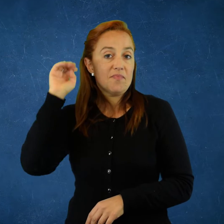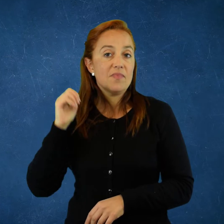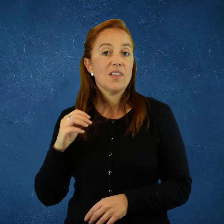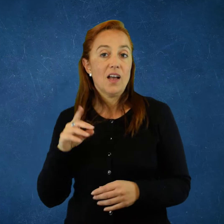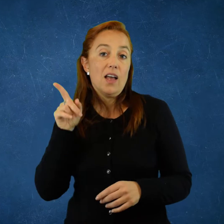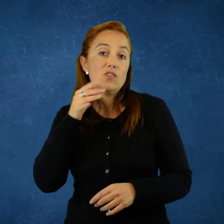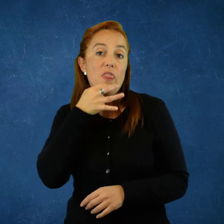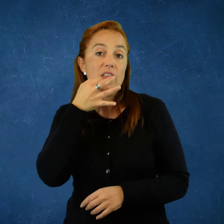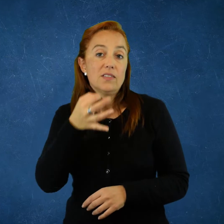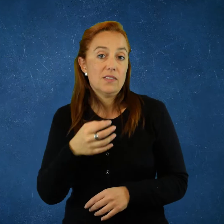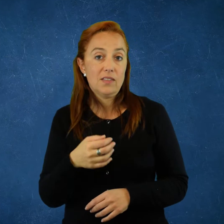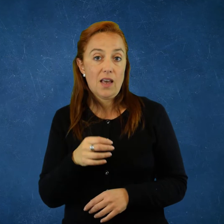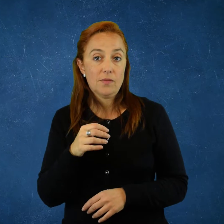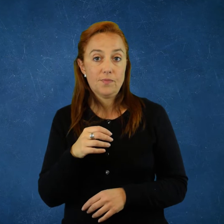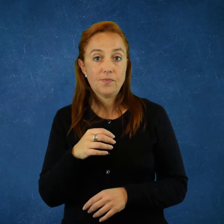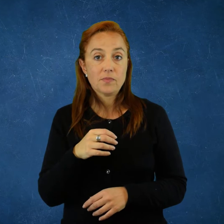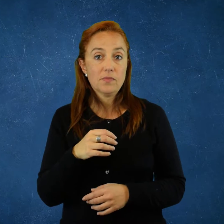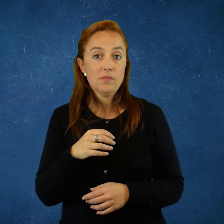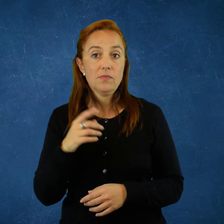está en Londres.